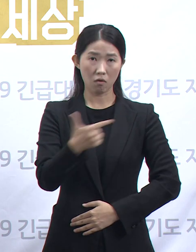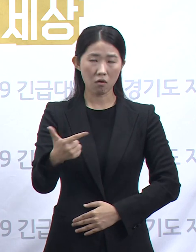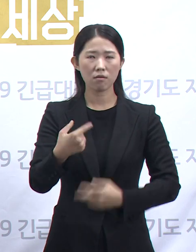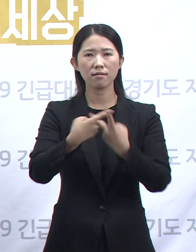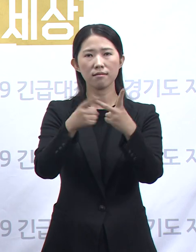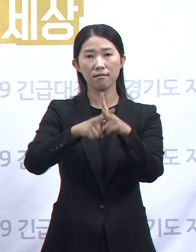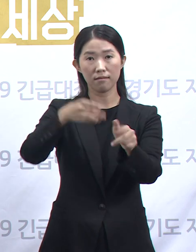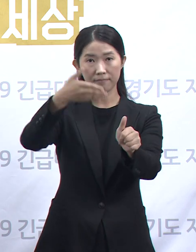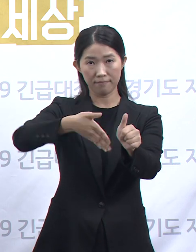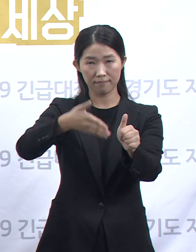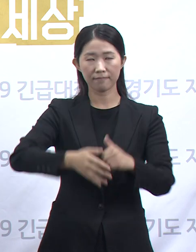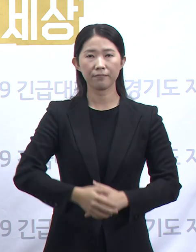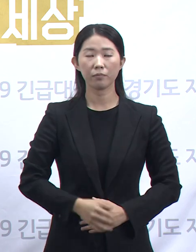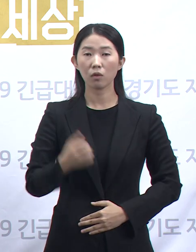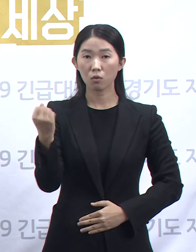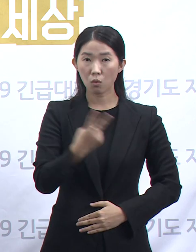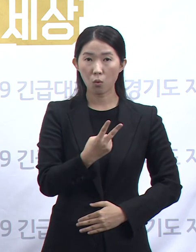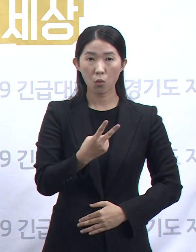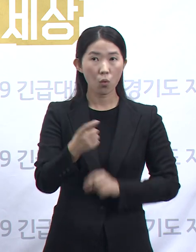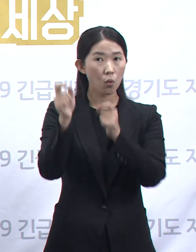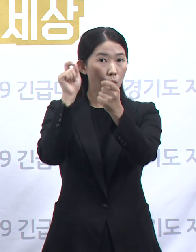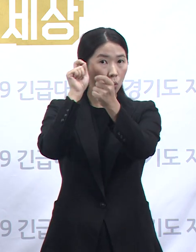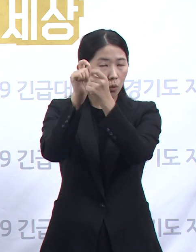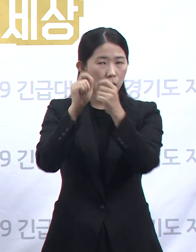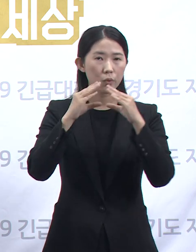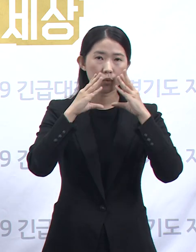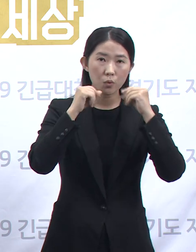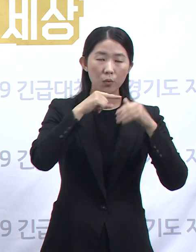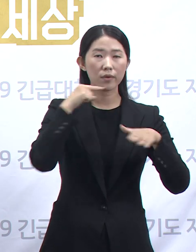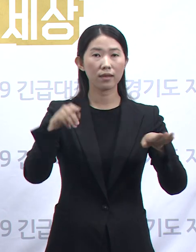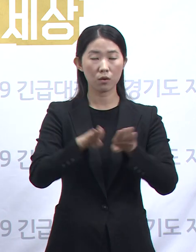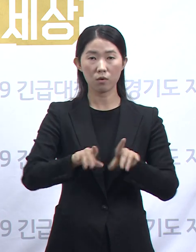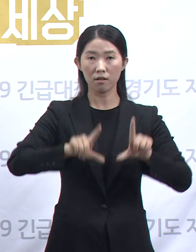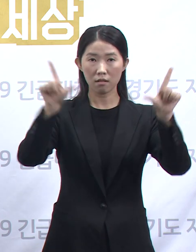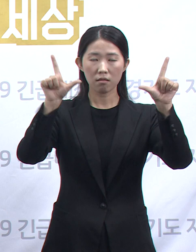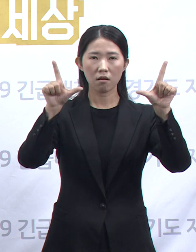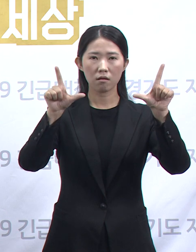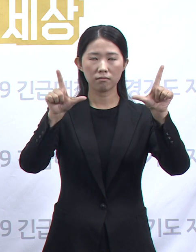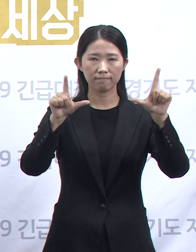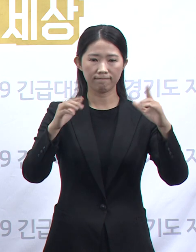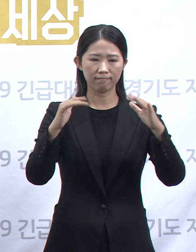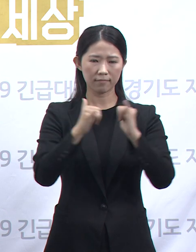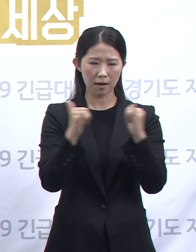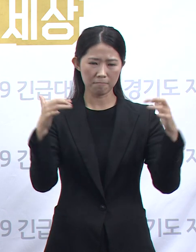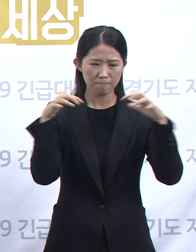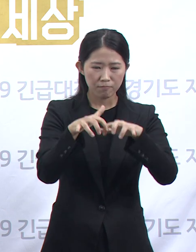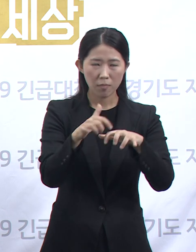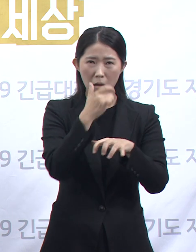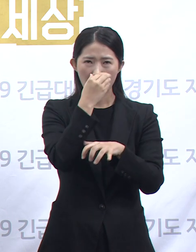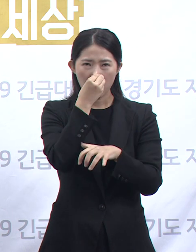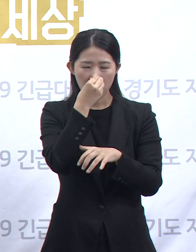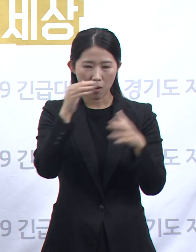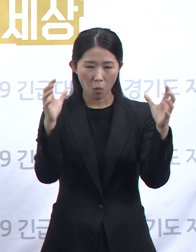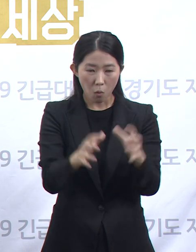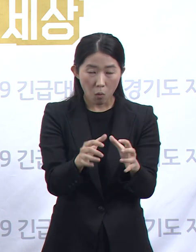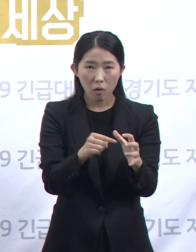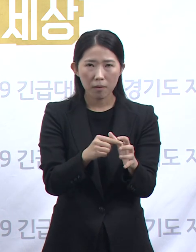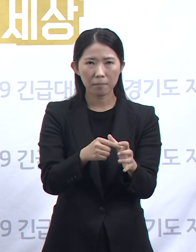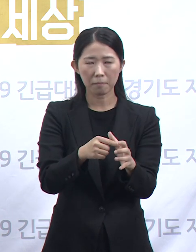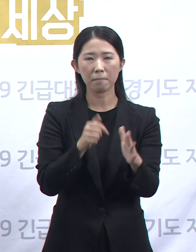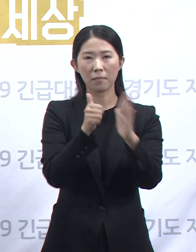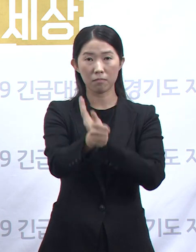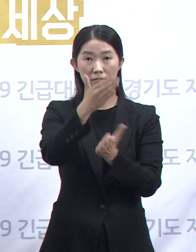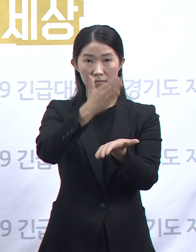바랍니다. 아울러 다가오는 주말에도 밀접, 밀폐, 밀집된 장소의 방문을 자제해 주시고, 개인